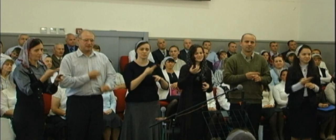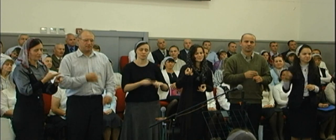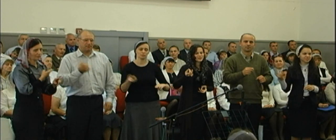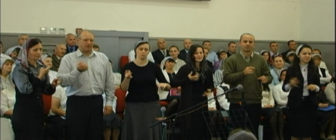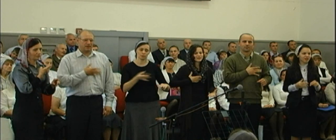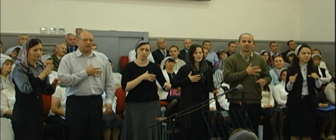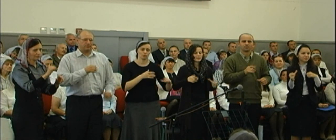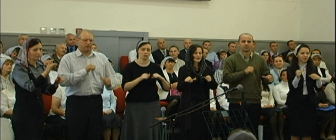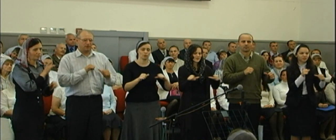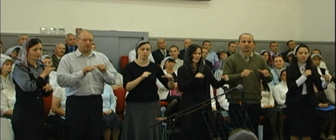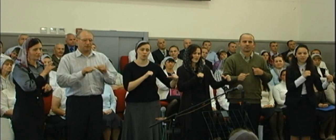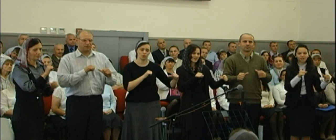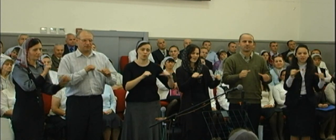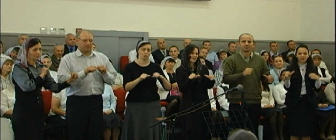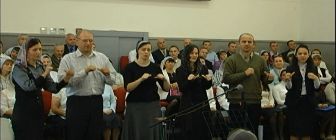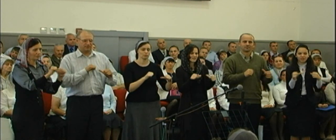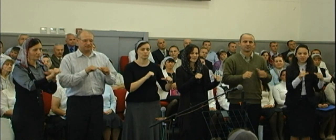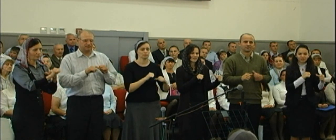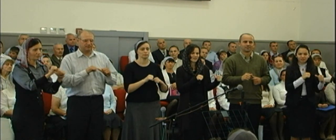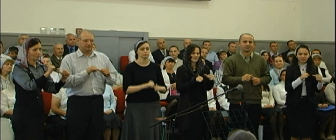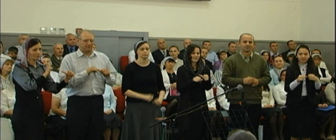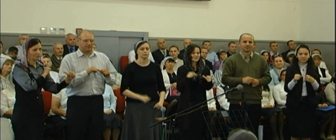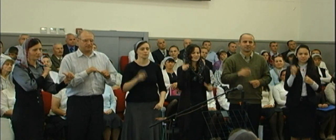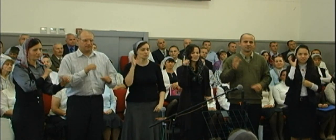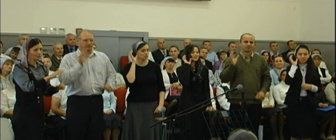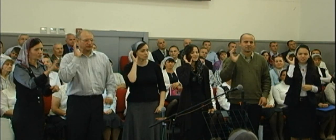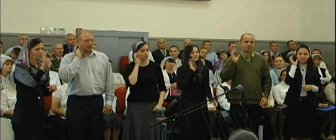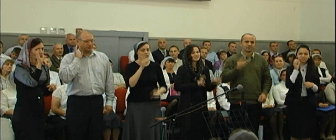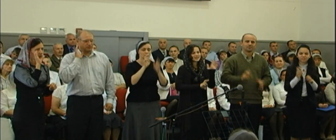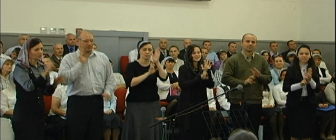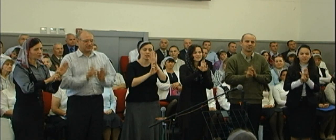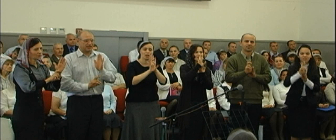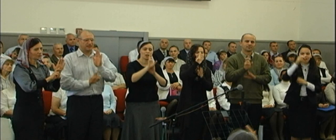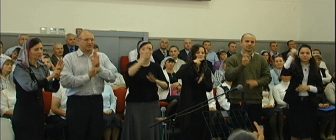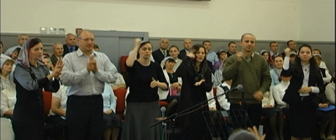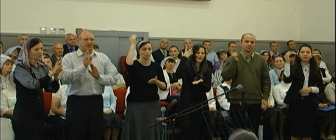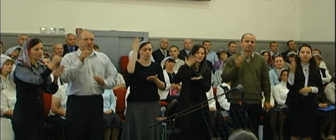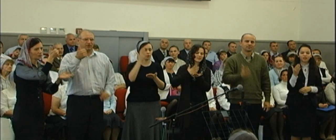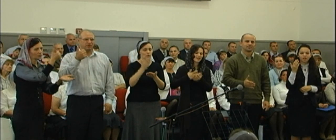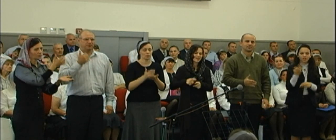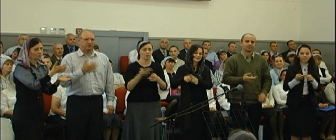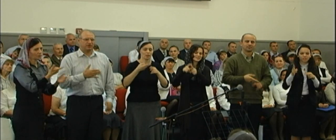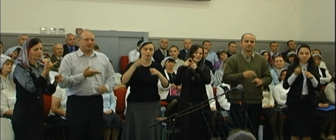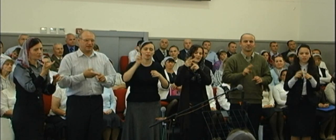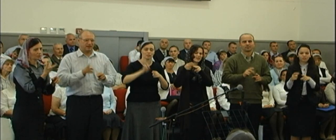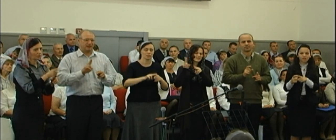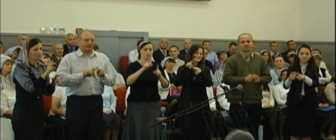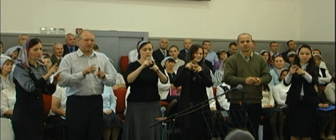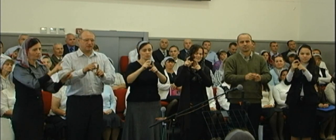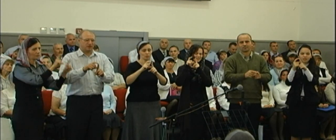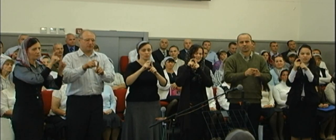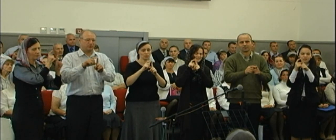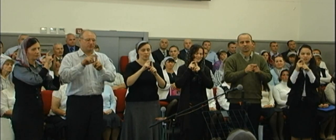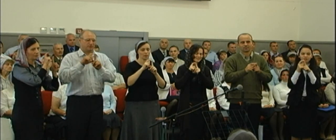Беспятная порока Слышишь, церковь Господь Это слово